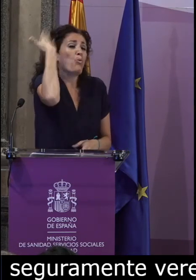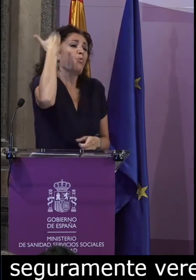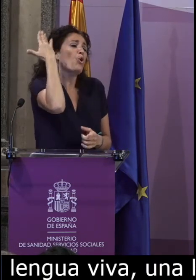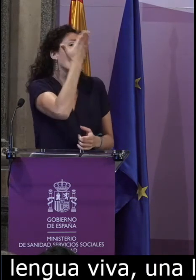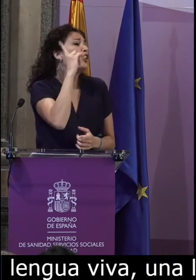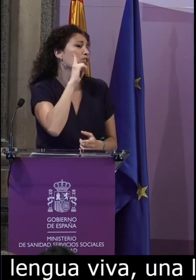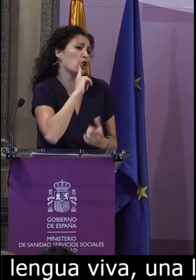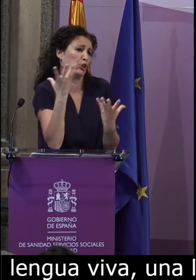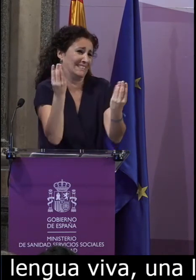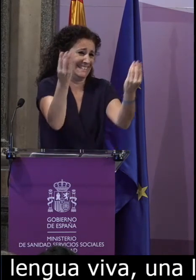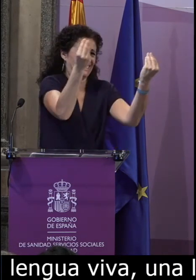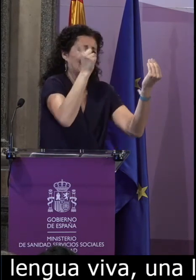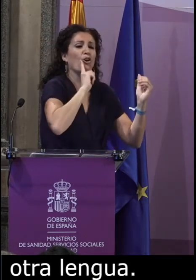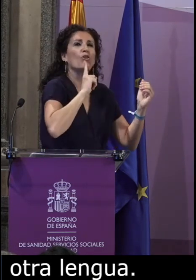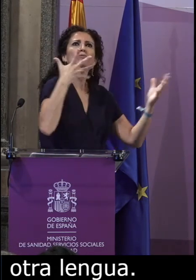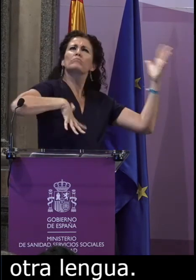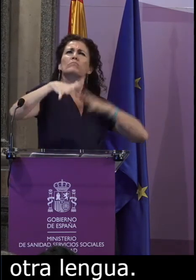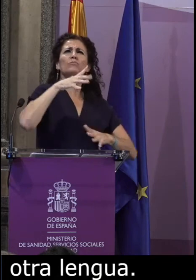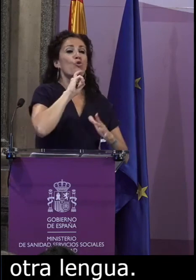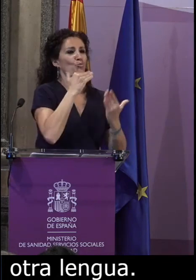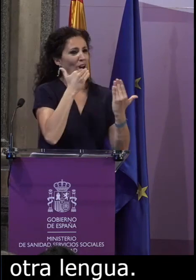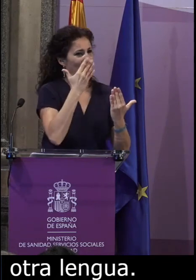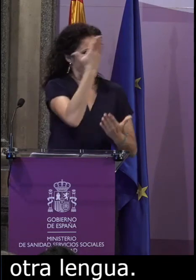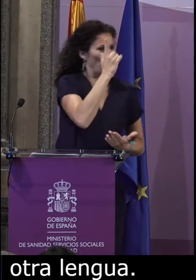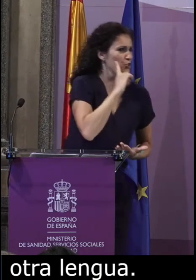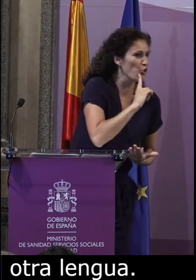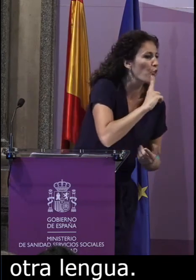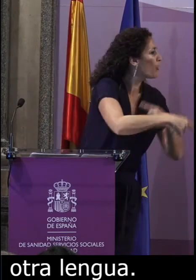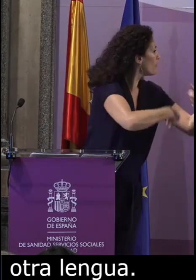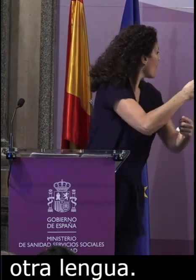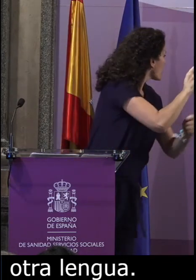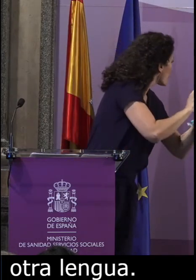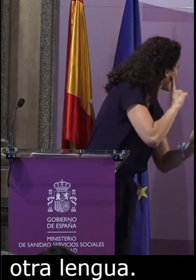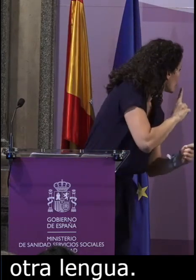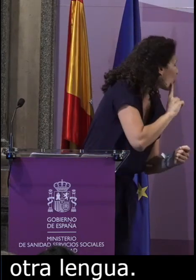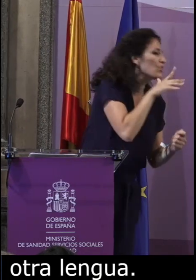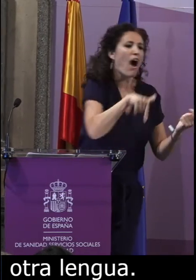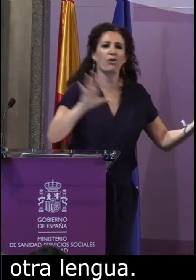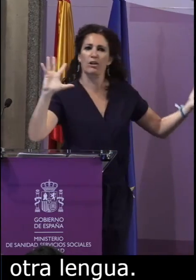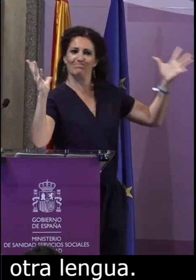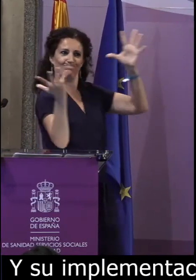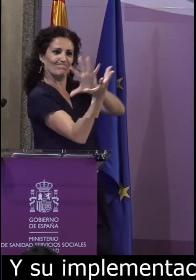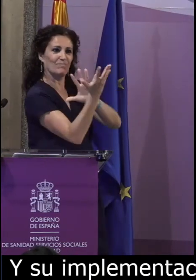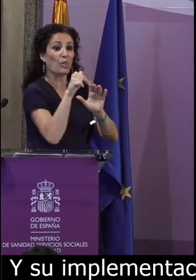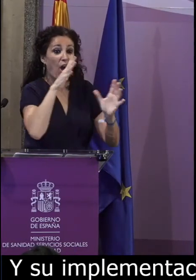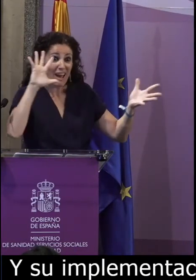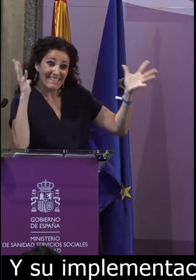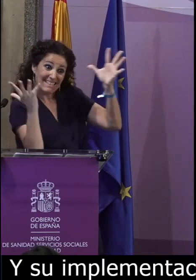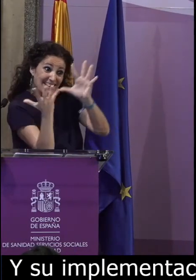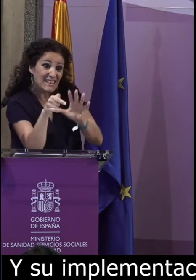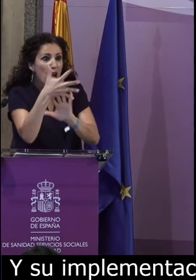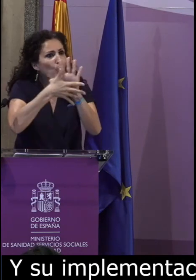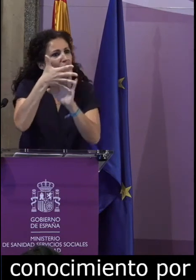y su implementación, su uso, su evolución y su conocimiento por parte de las personas signantes ha